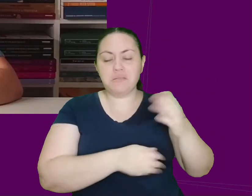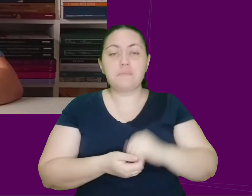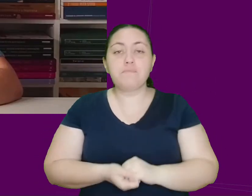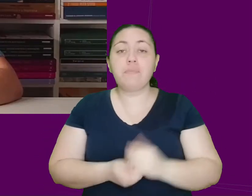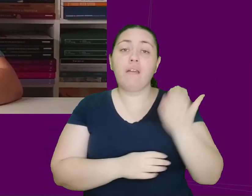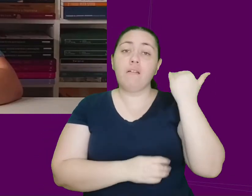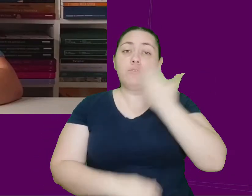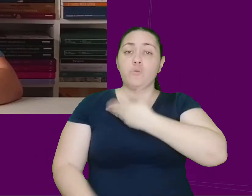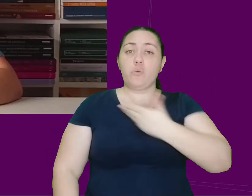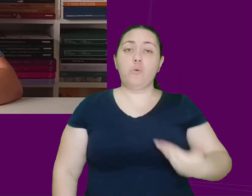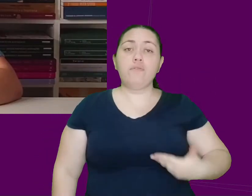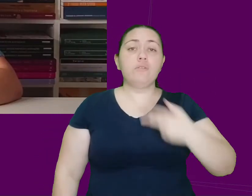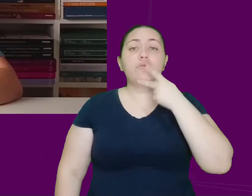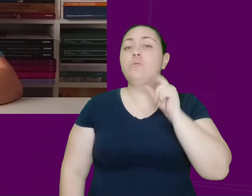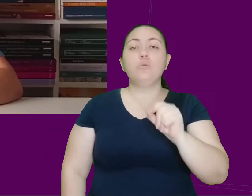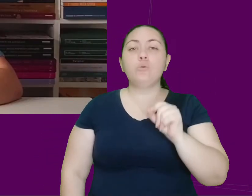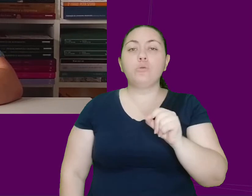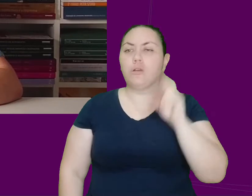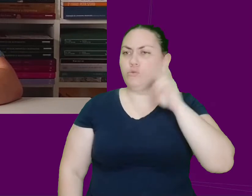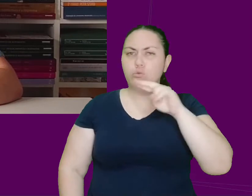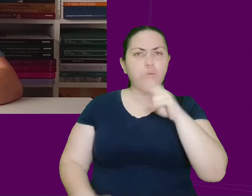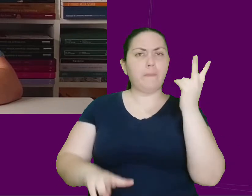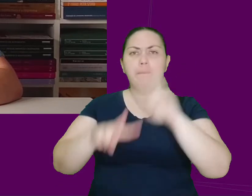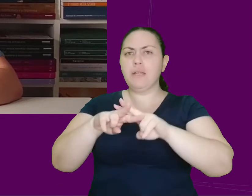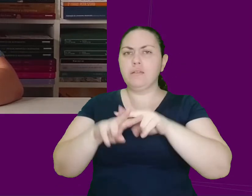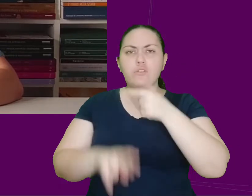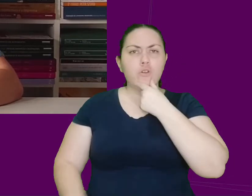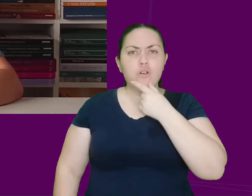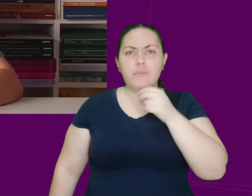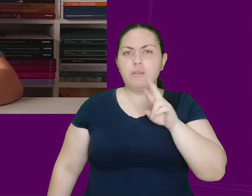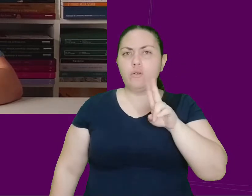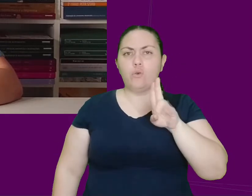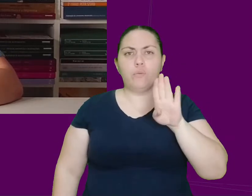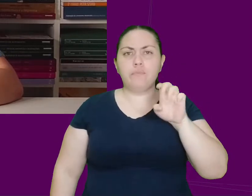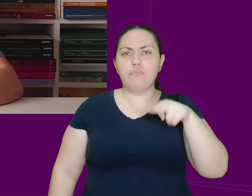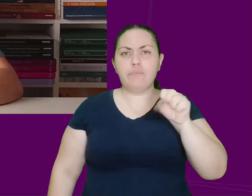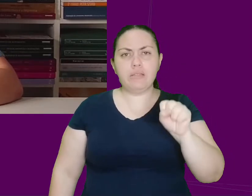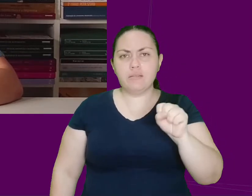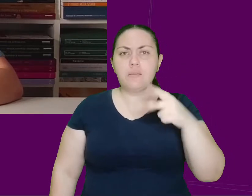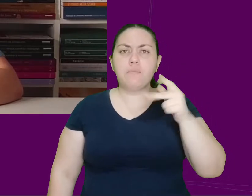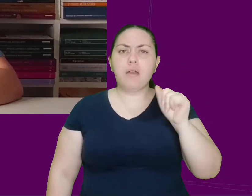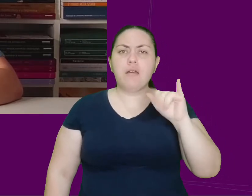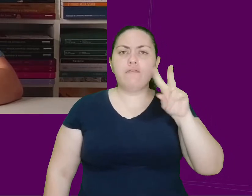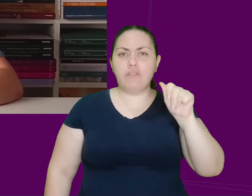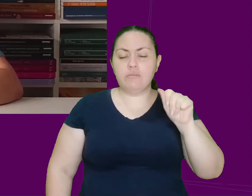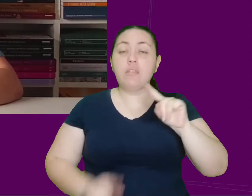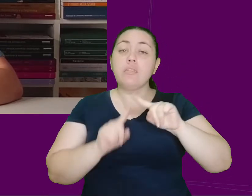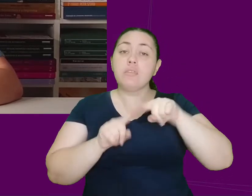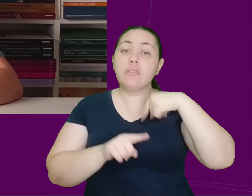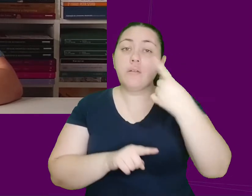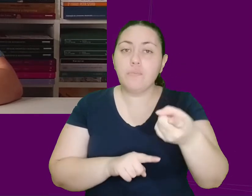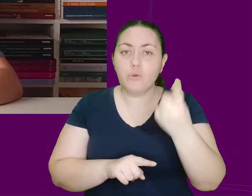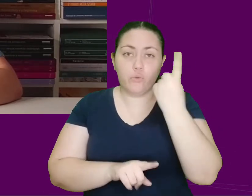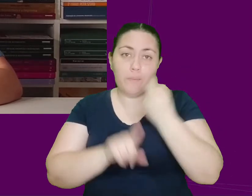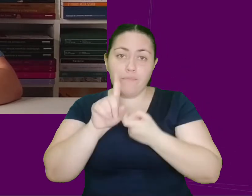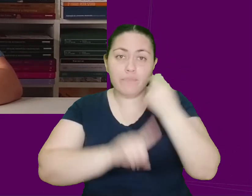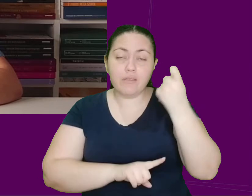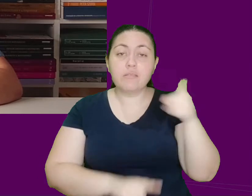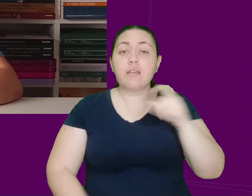afirmou que Rubens Paiva não havia sido preso. Um mês depois, a versão oficial do Exército foi a de que ele havia fugido enquanto era